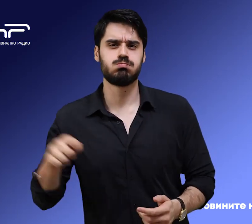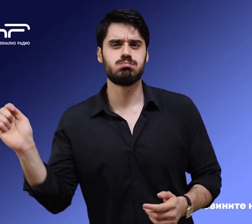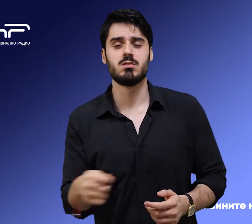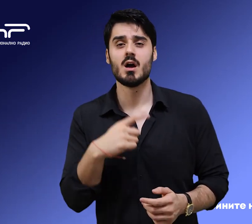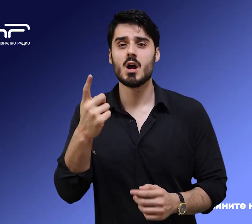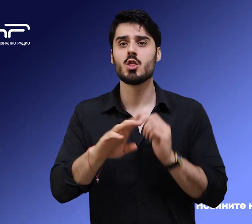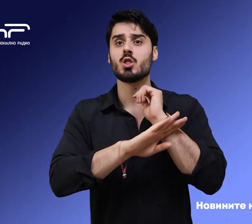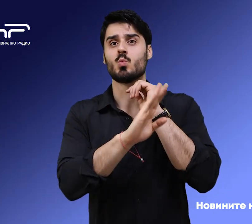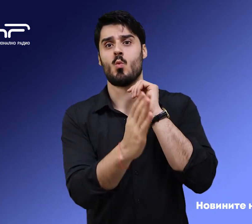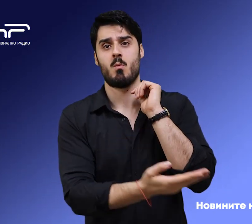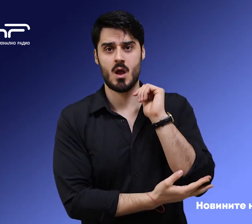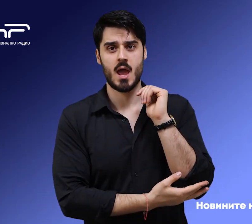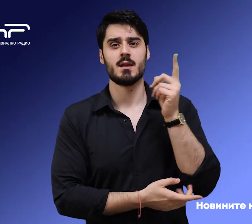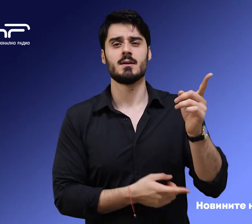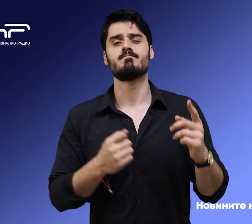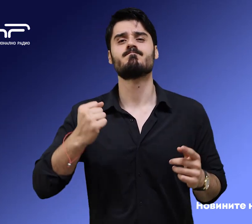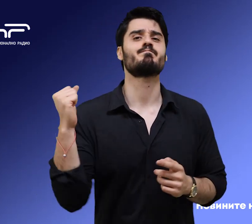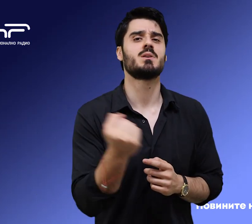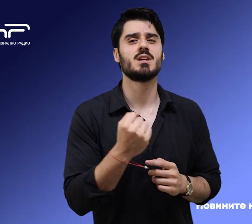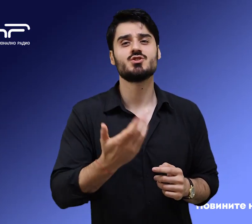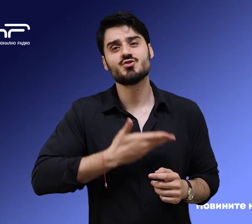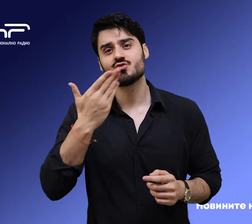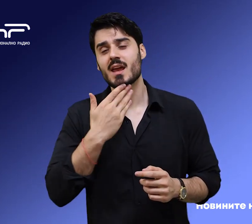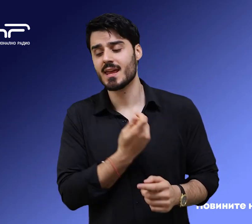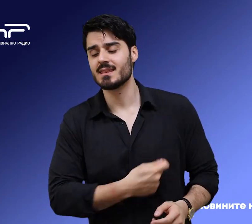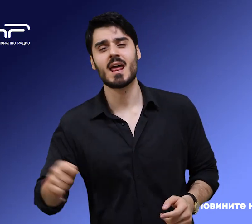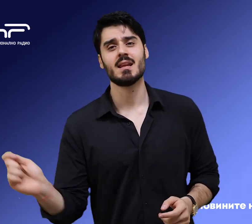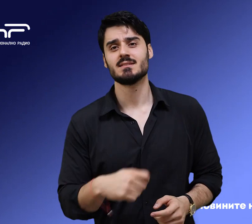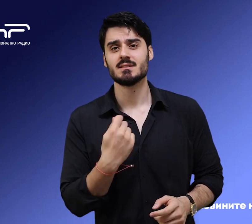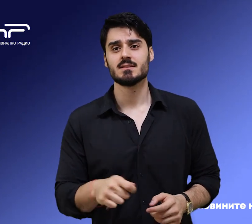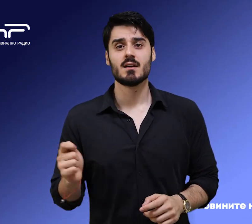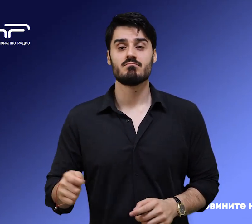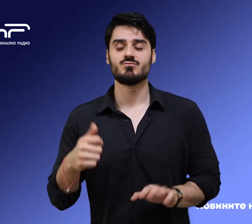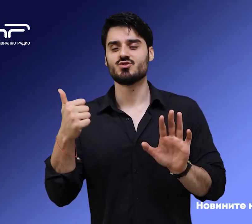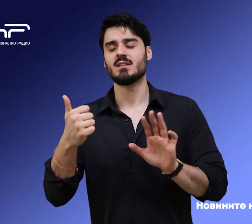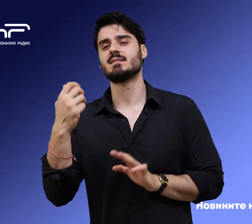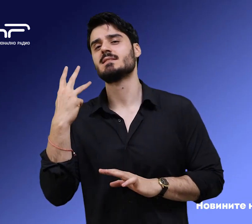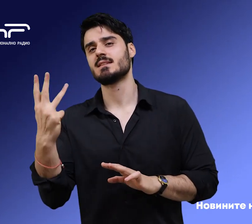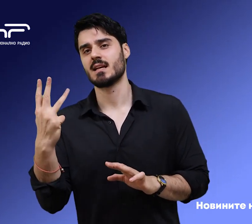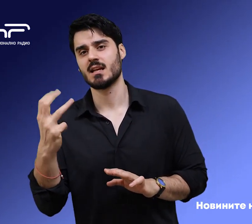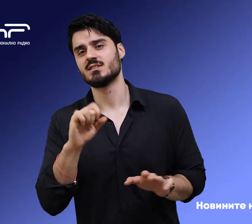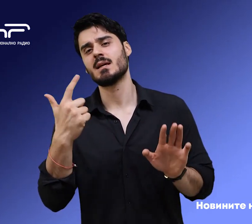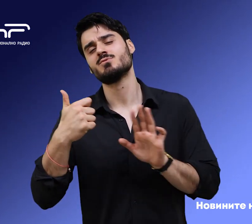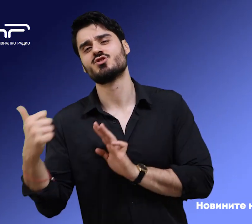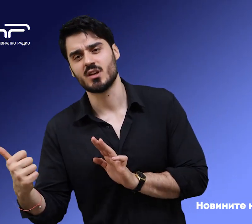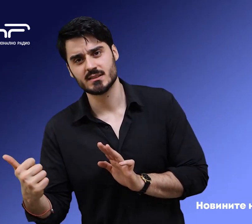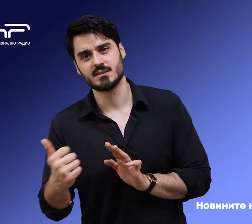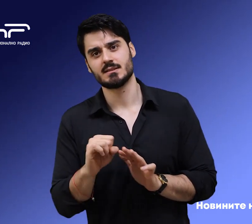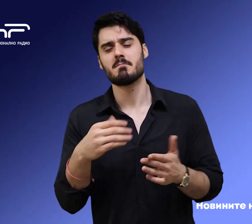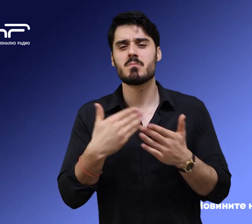в Дубай. Той надвия чешкият теннисиста Томаш Махът с 6 на 3, 3 на 6 и 7 на 6 за близо от 2